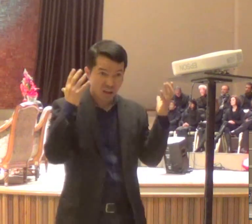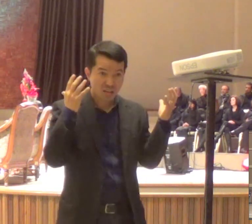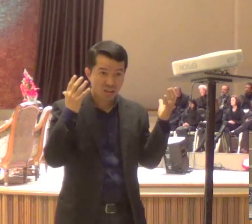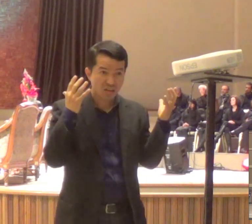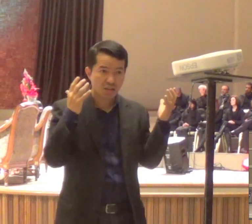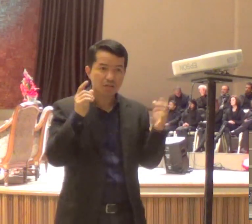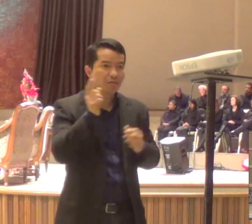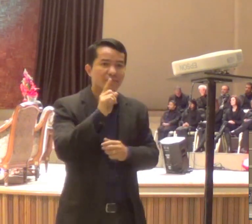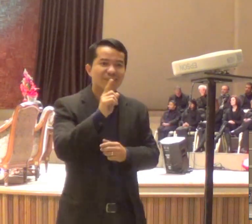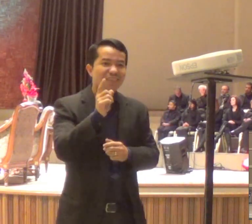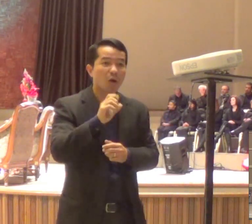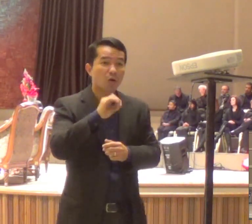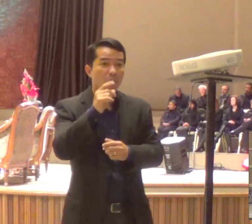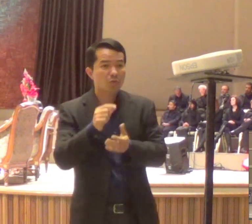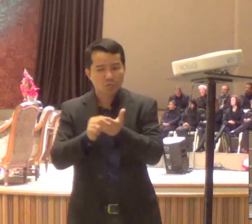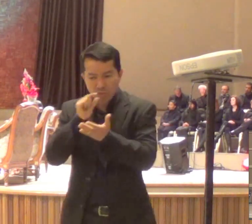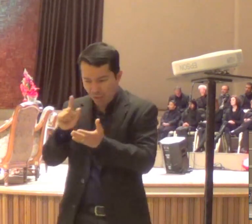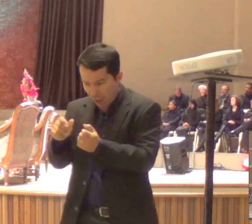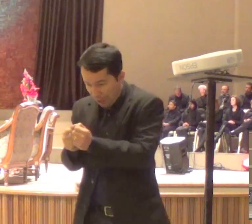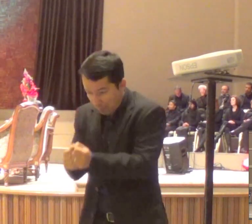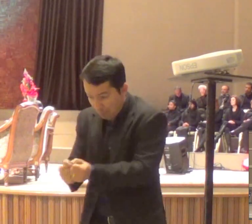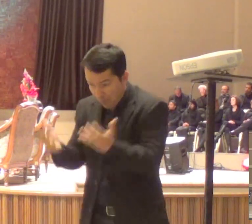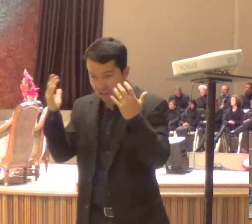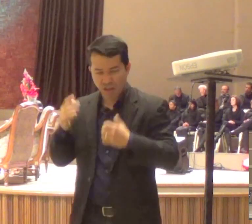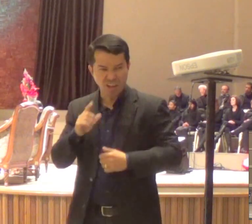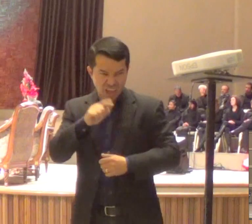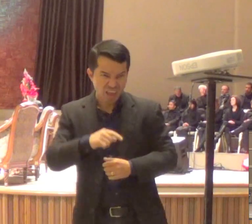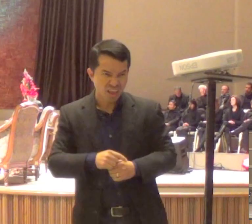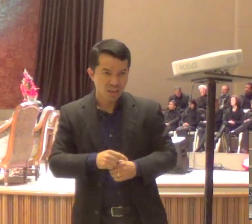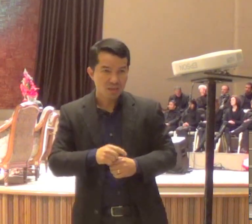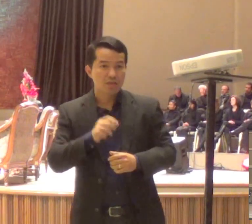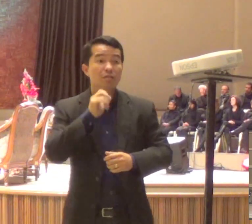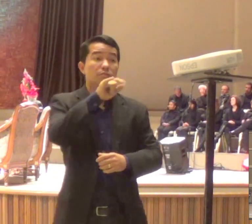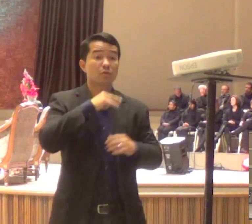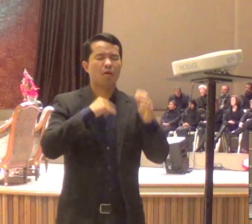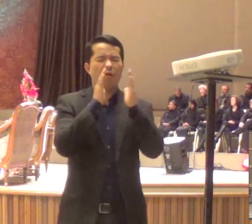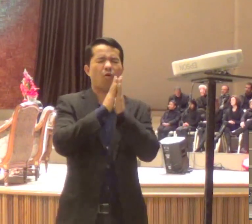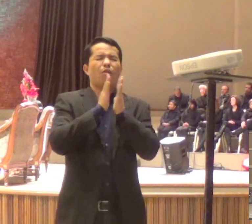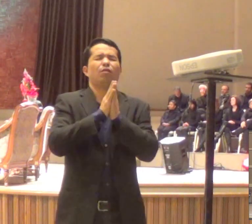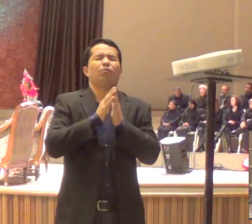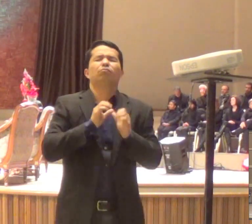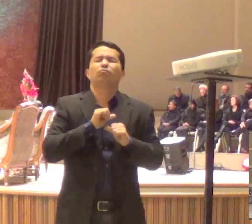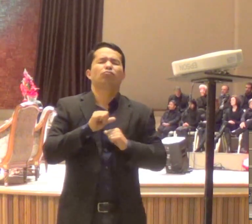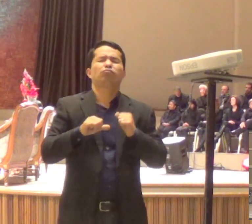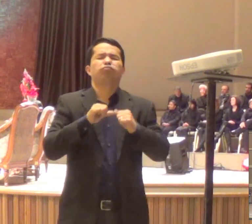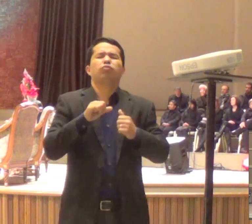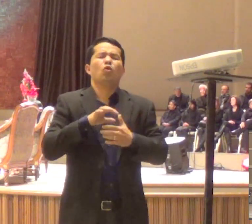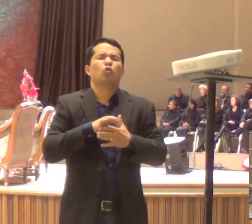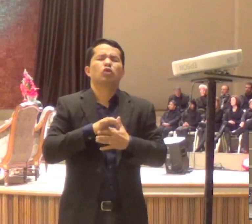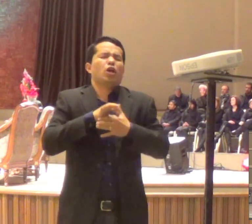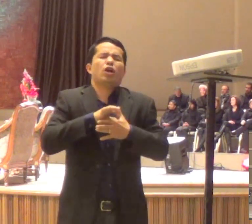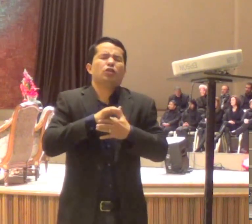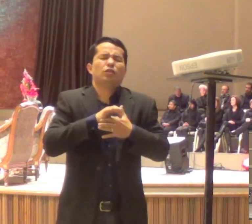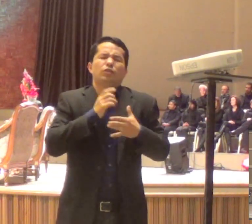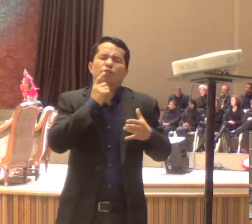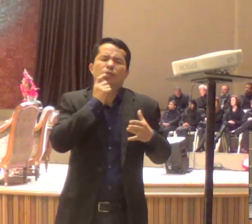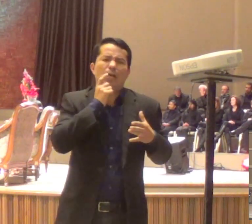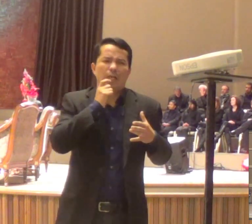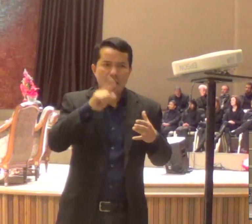transformam no verdadeiro corpo, ou no verdadeiro sangue de Jesus, por quê? Porque é um símbolo de fé.